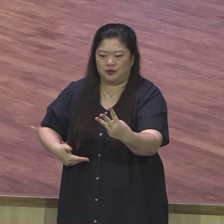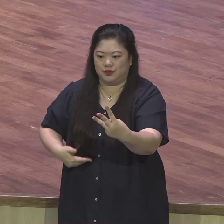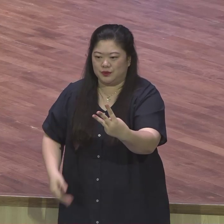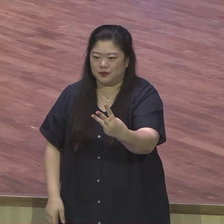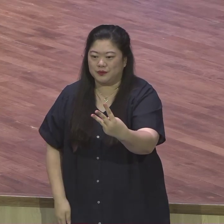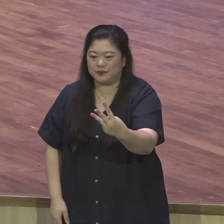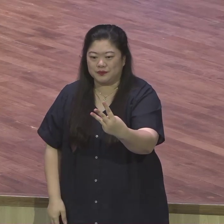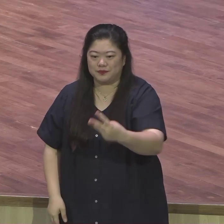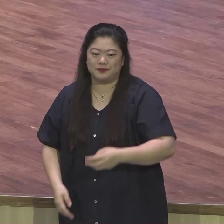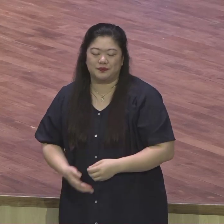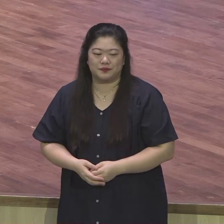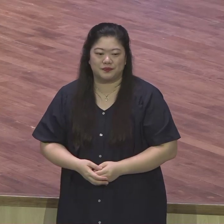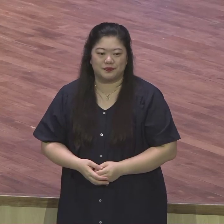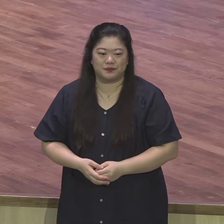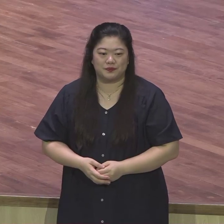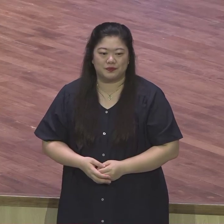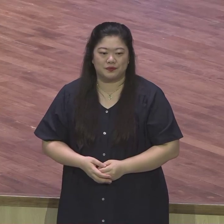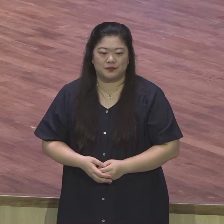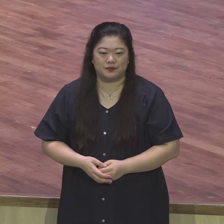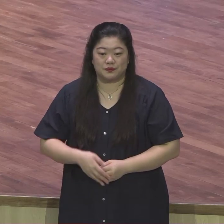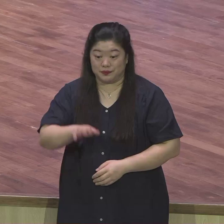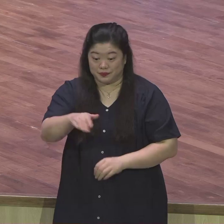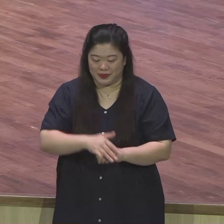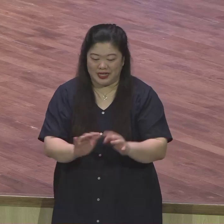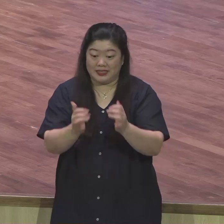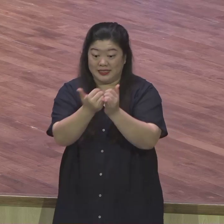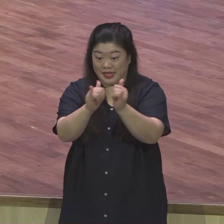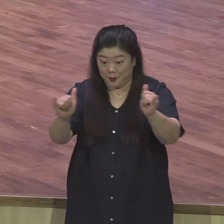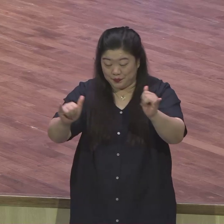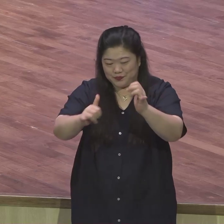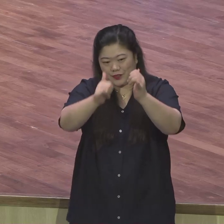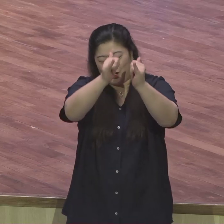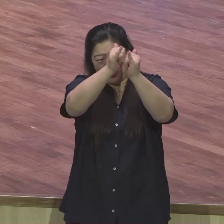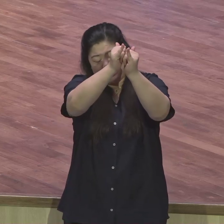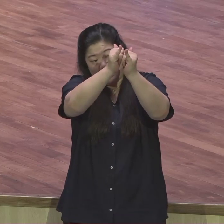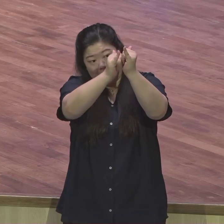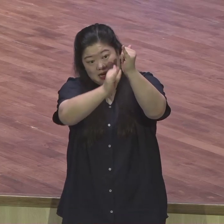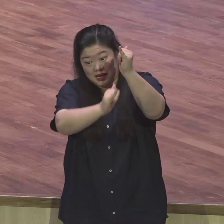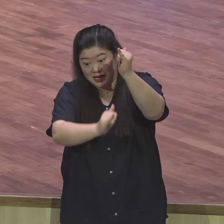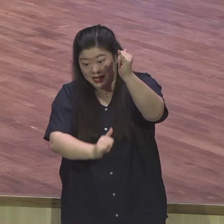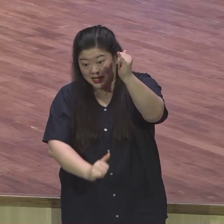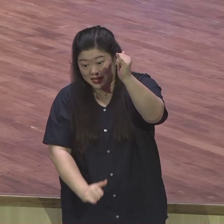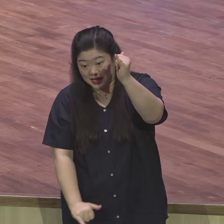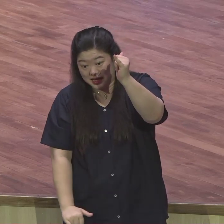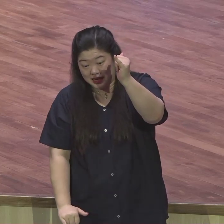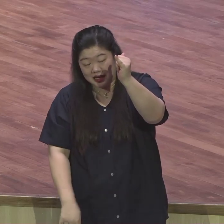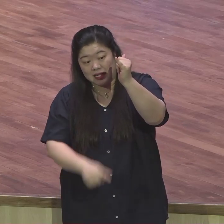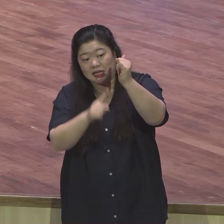무슨 말입니까? 역사 인류 역사는 예수 글씨도 중심으로 지금 흘러가고 있다.